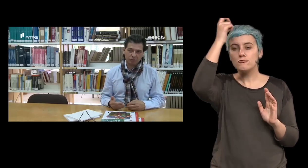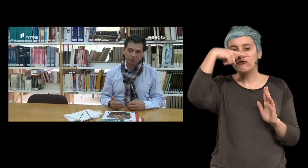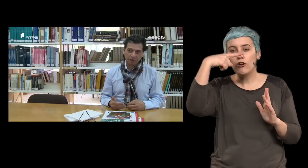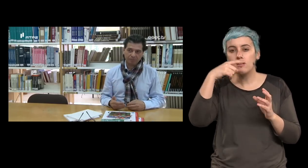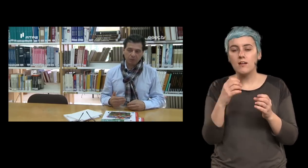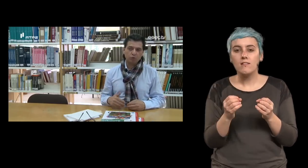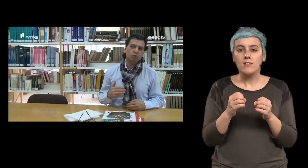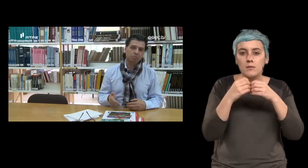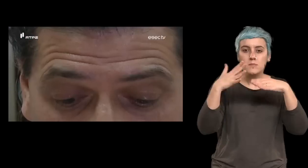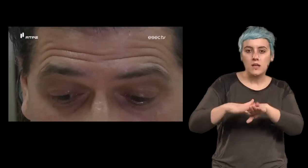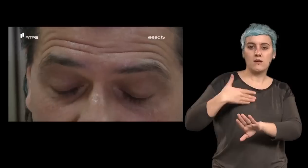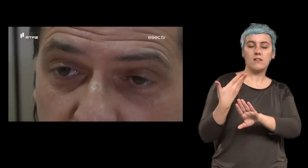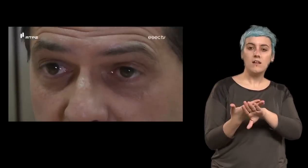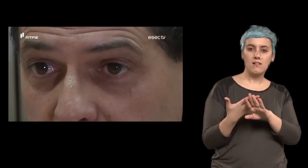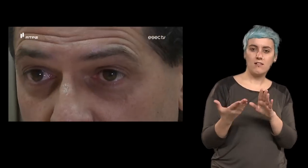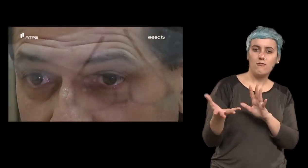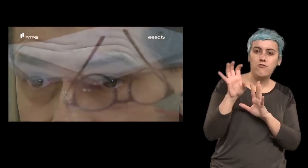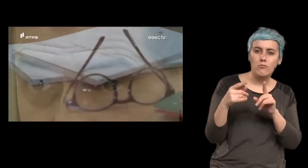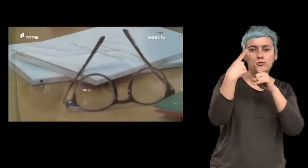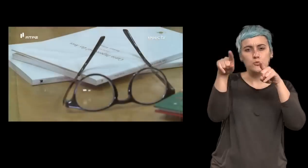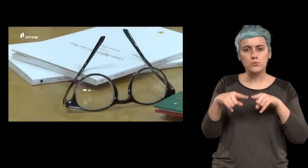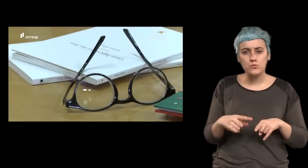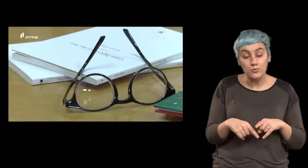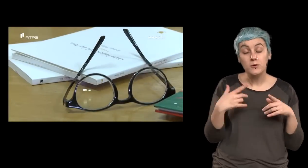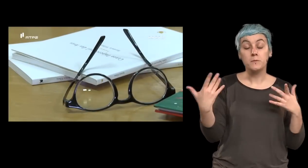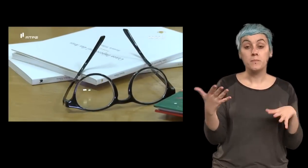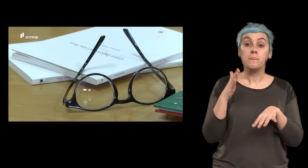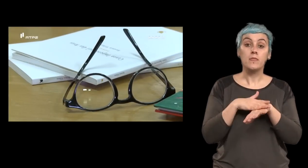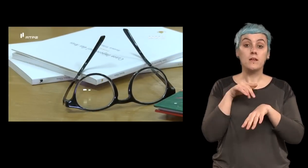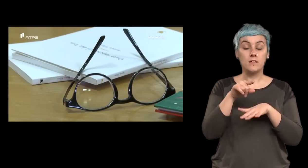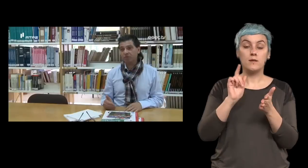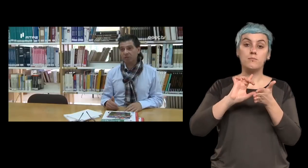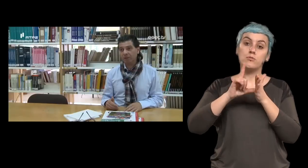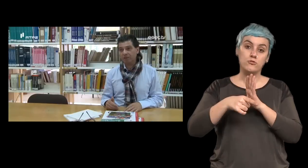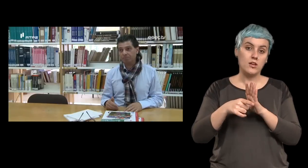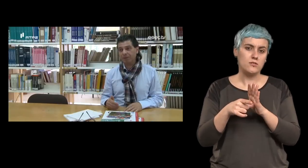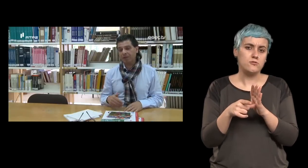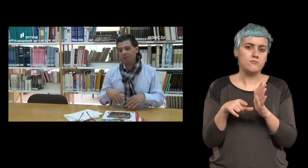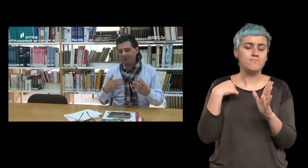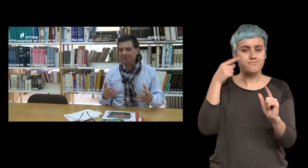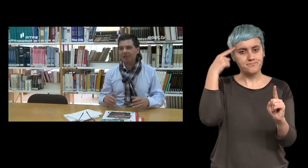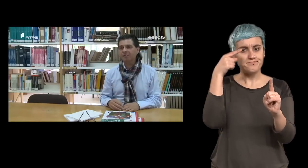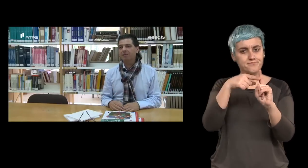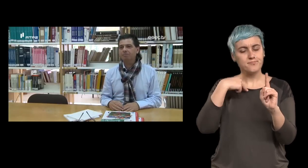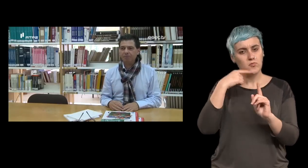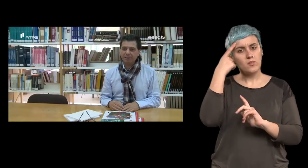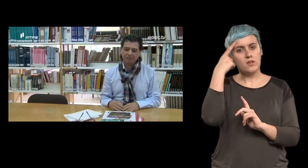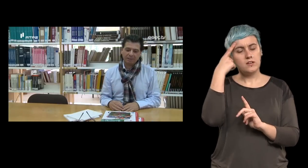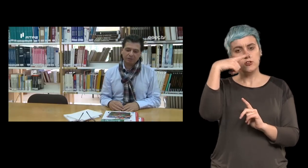história e os suportes de contar esta história e por isso existem projetos também a pensar para que esta